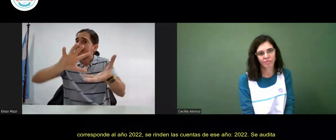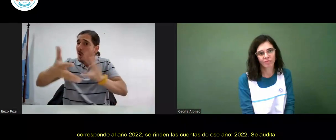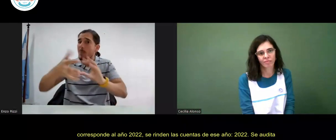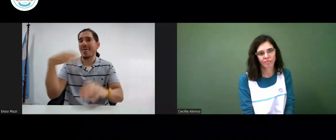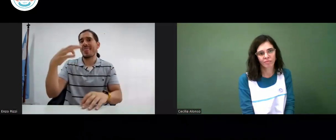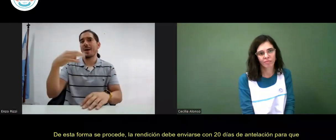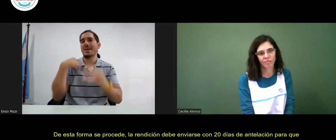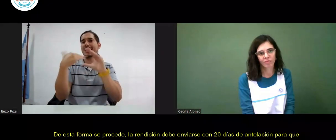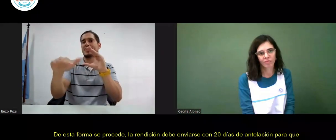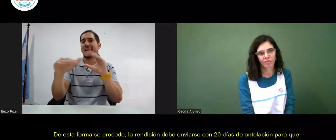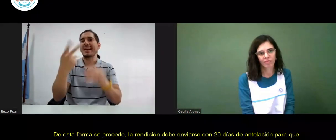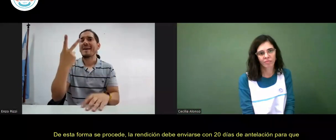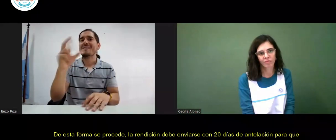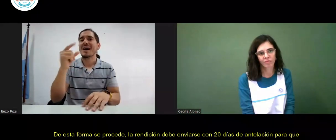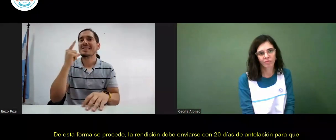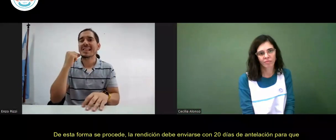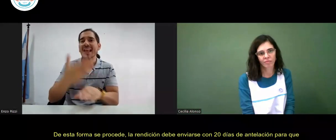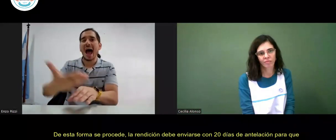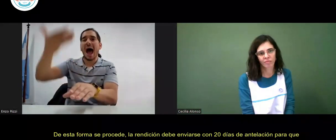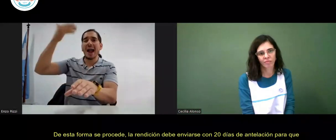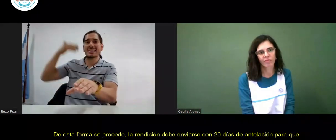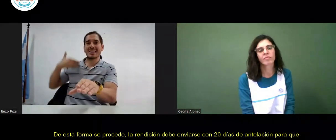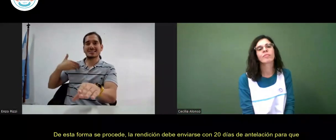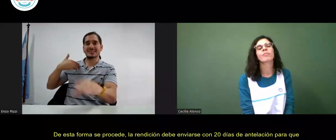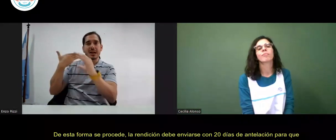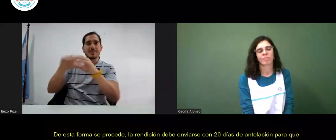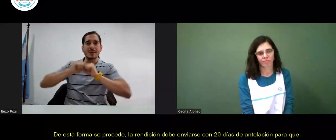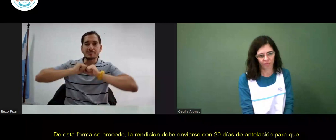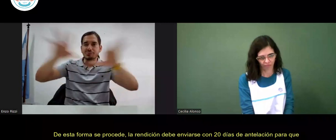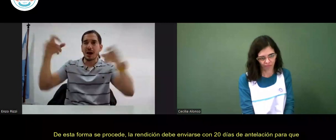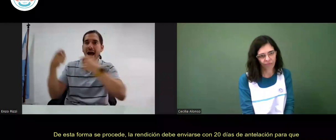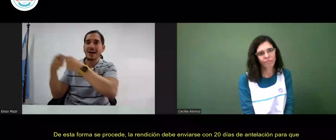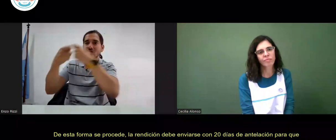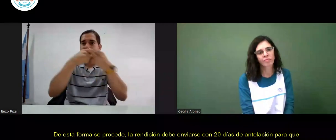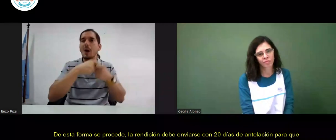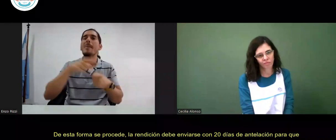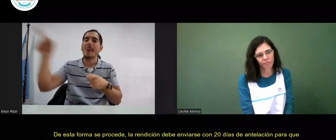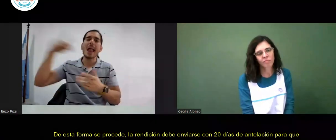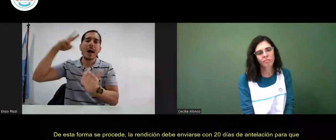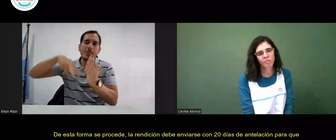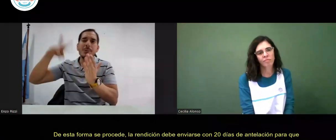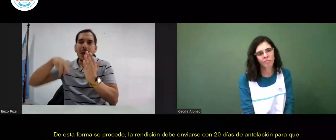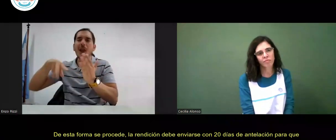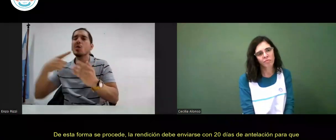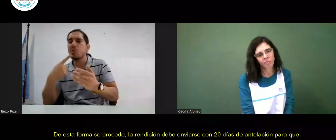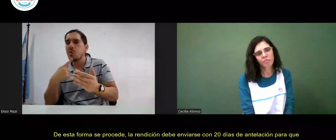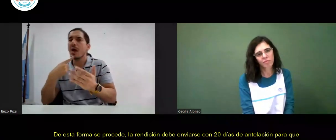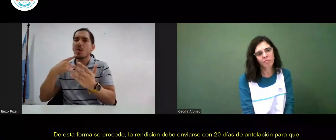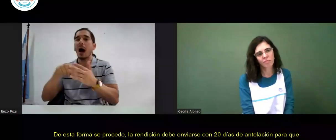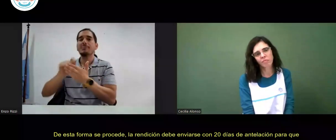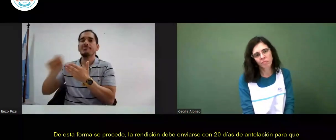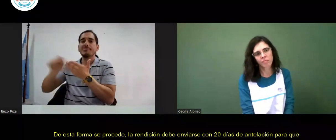se aprueba de esta forma se procede la rendición debe enviarse con 20 días de antelación para que las